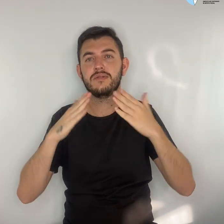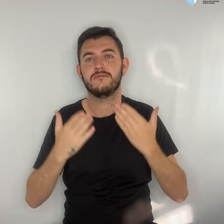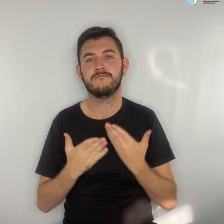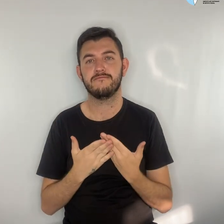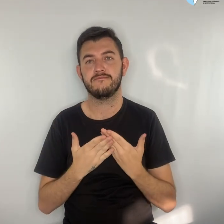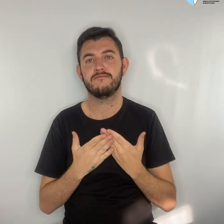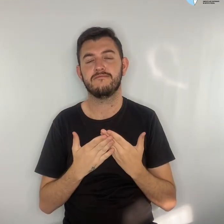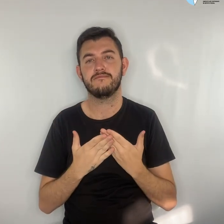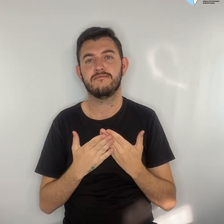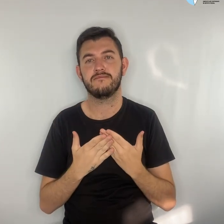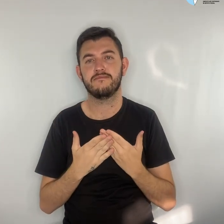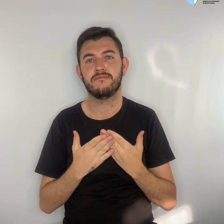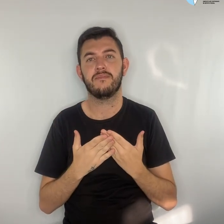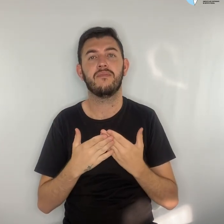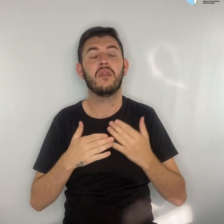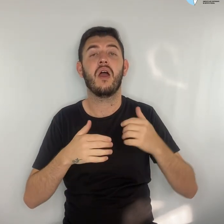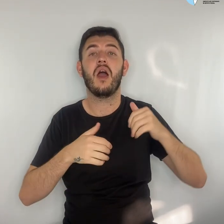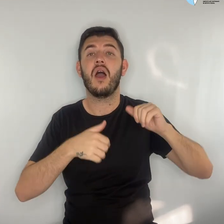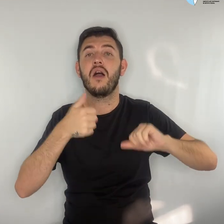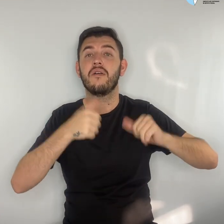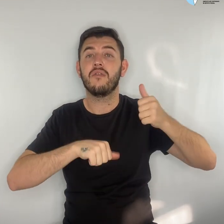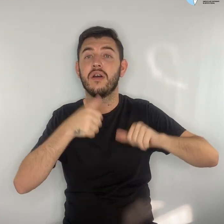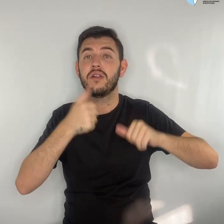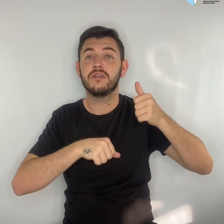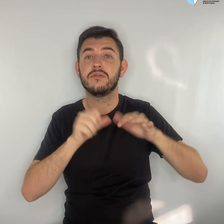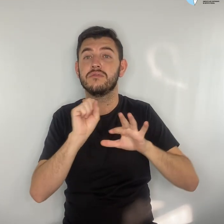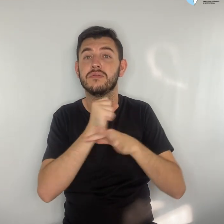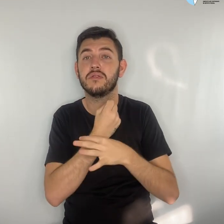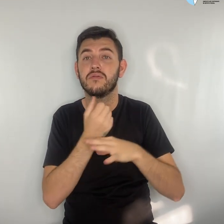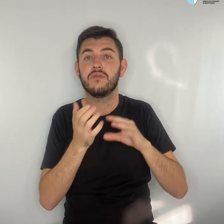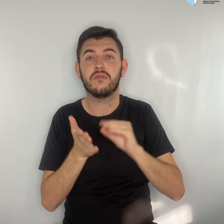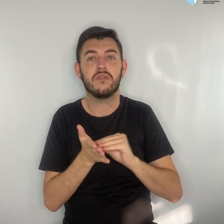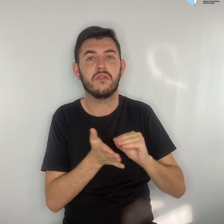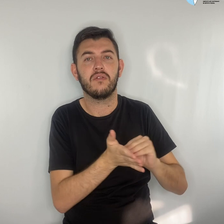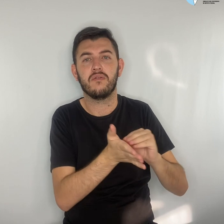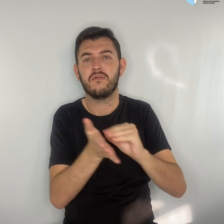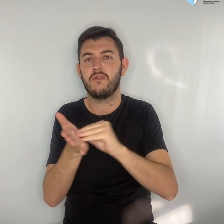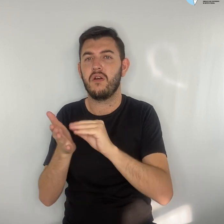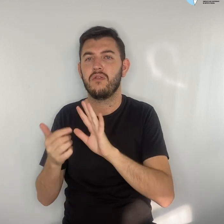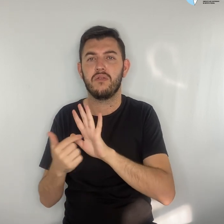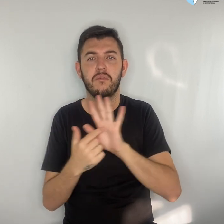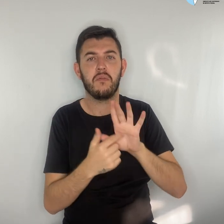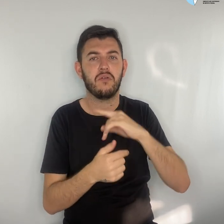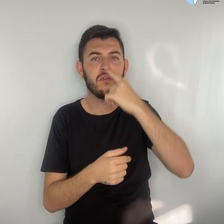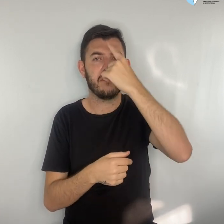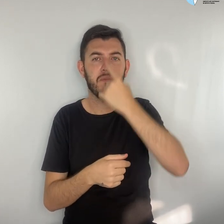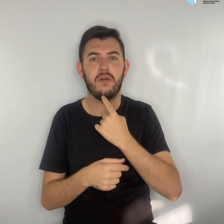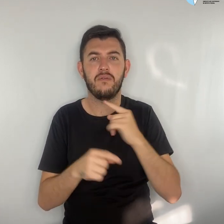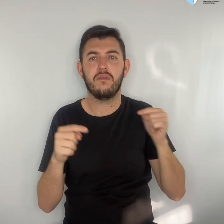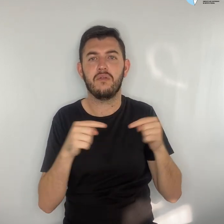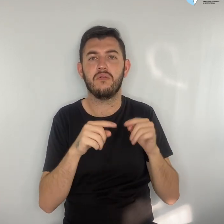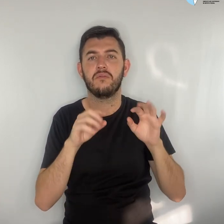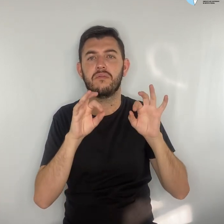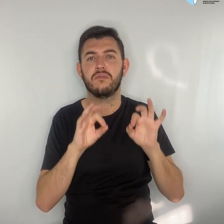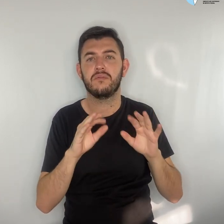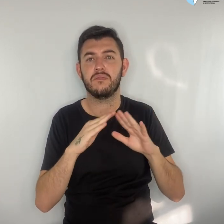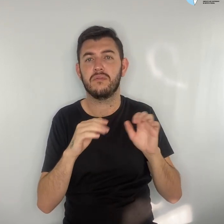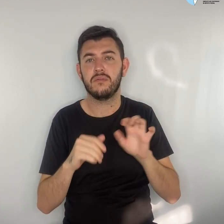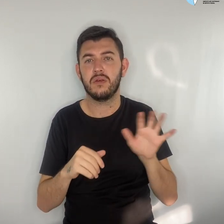avaliação de insegurança é maior para todos os perfis da periferia. Pós-pandemia.